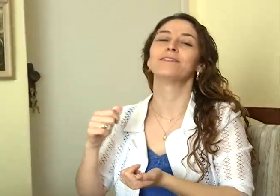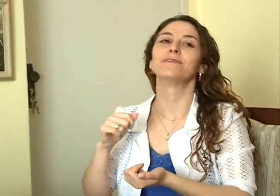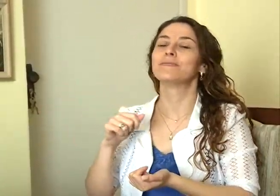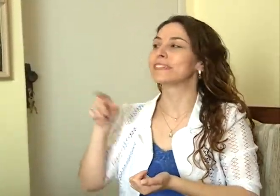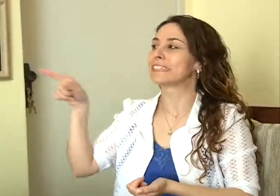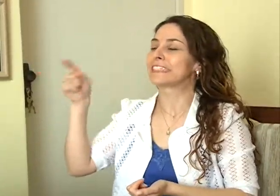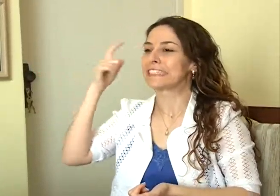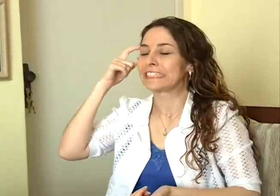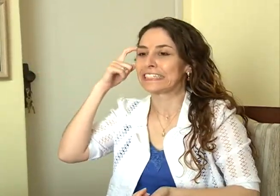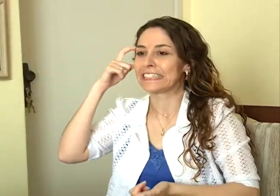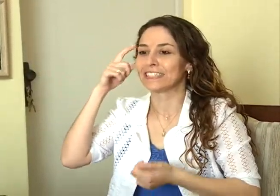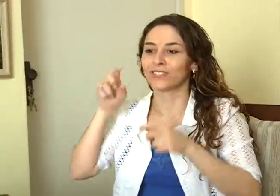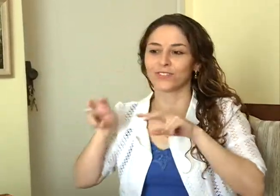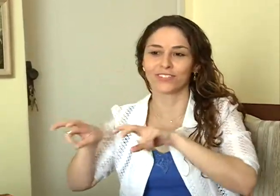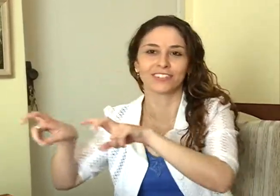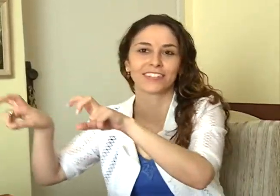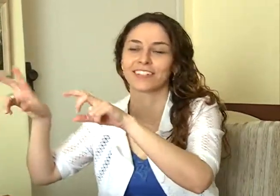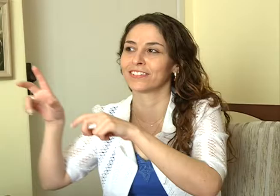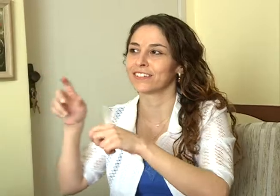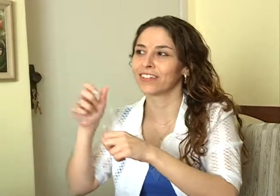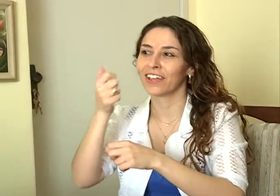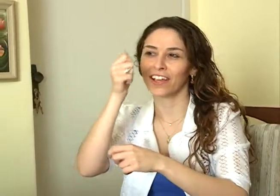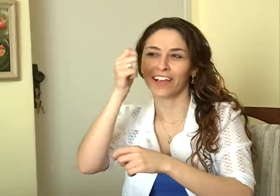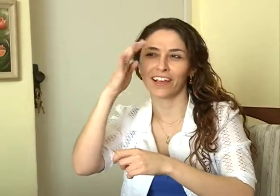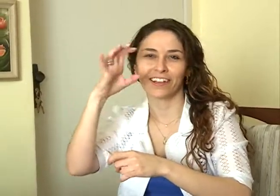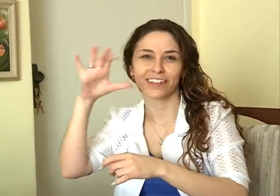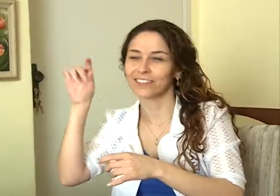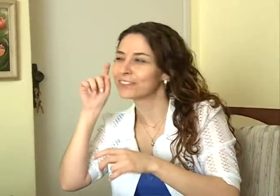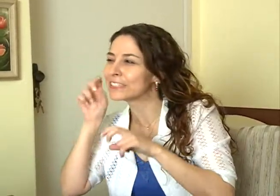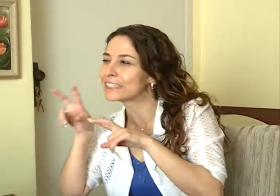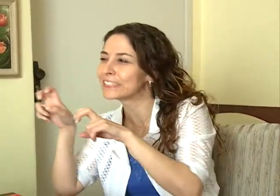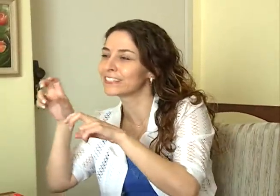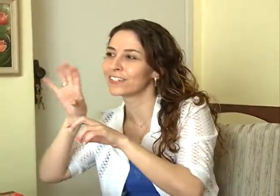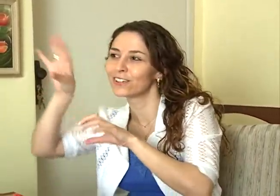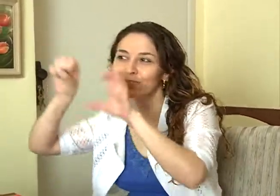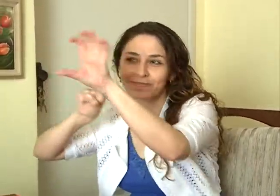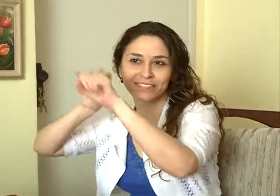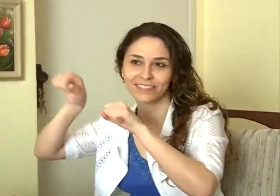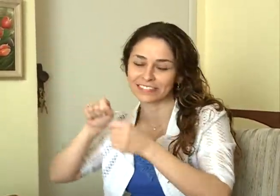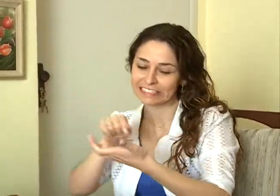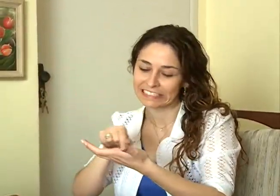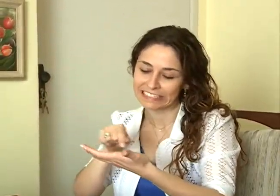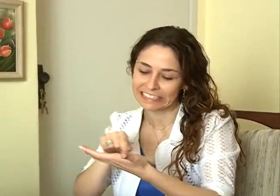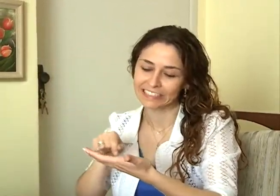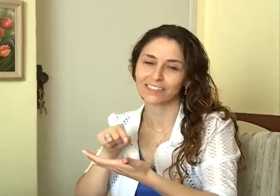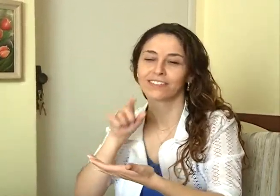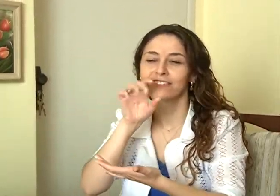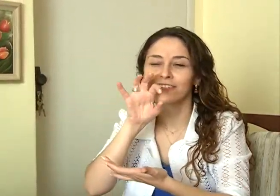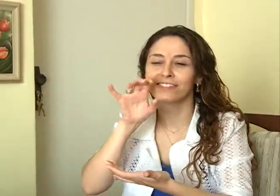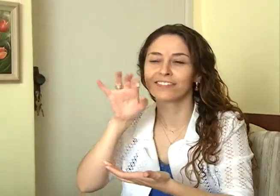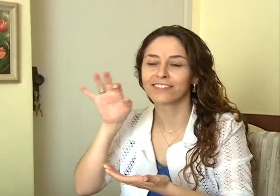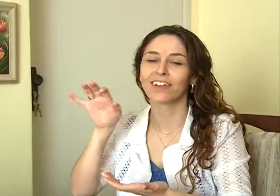Aí o Leandro pesquisou sobre o alfabeto manual. Ele buscou isso. Treinou algumas palavras.